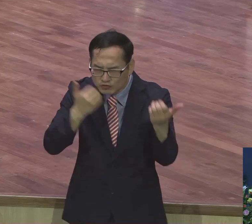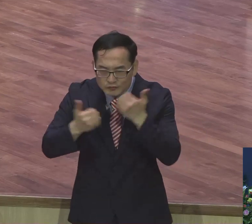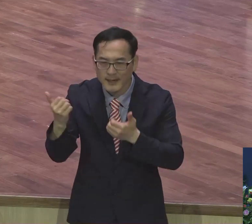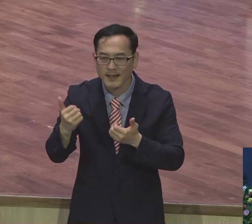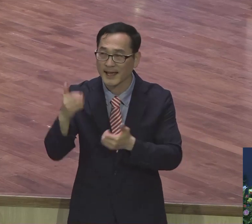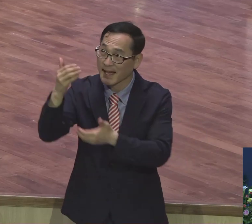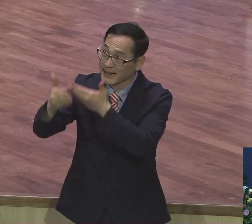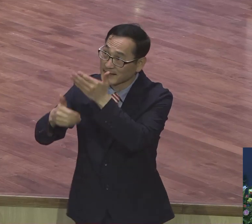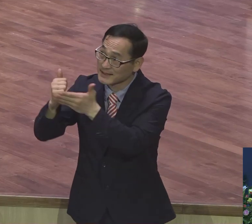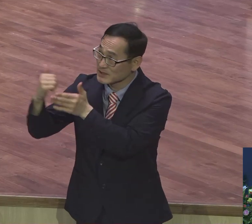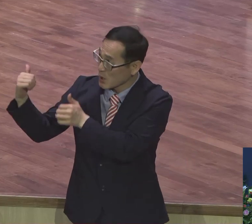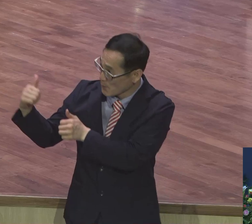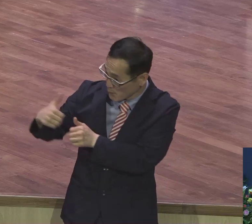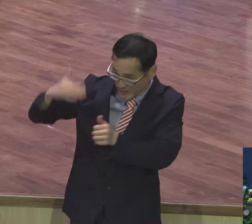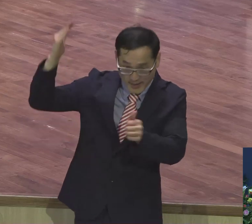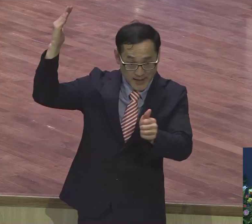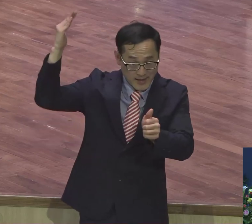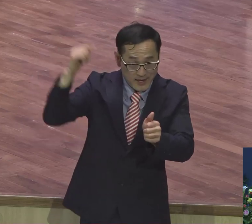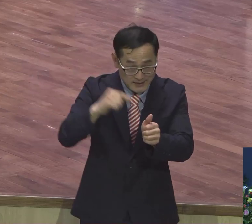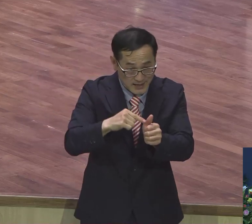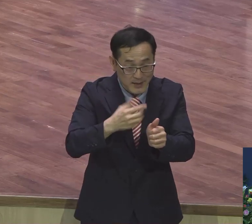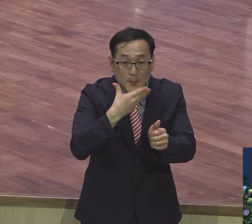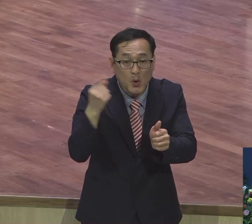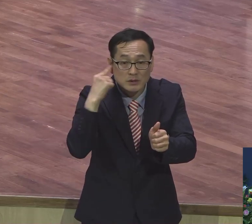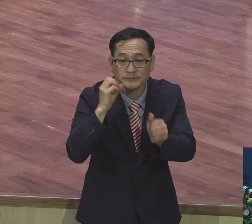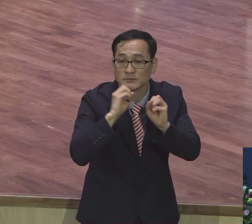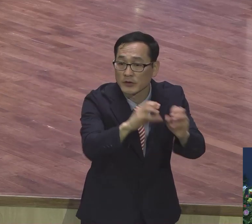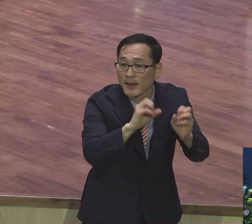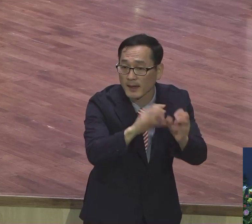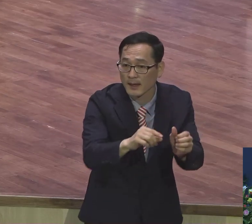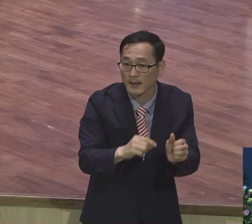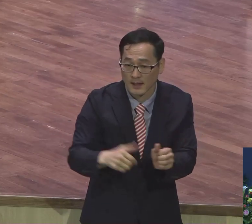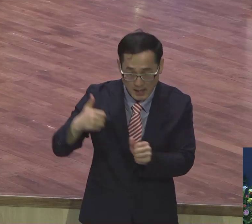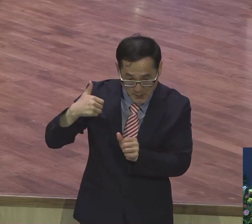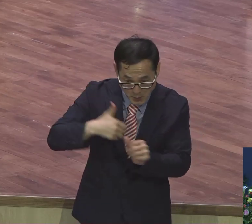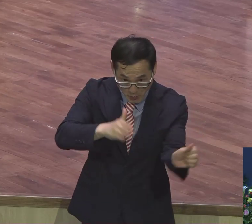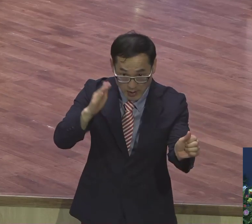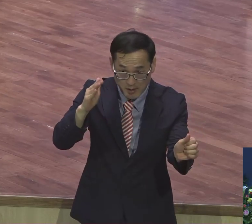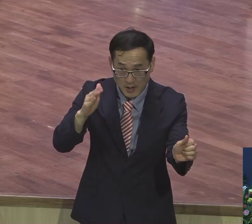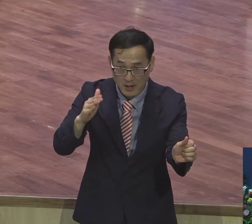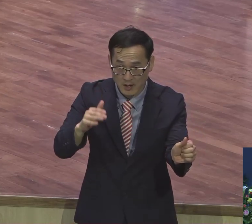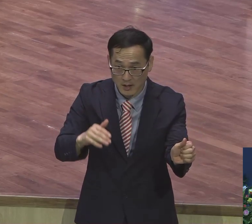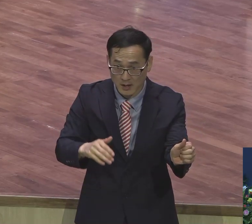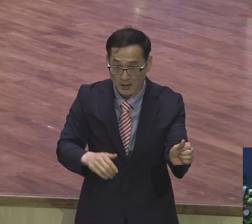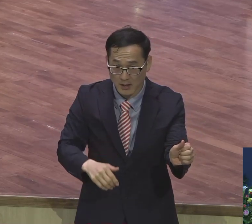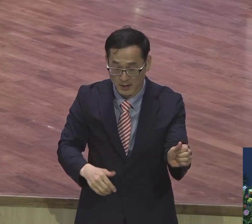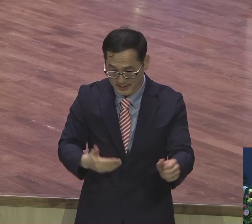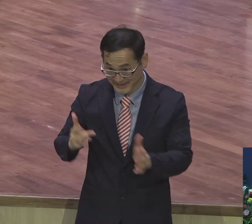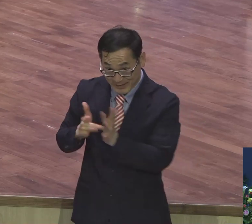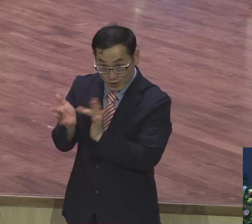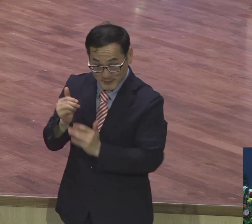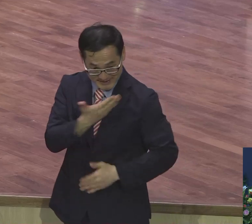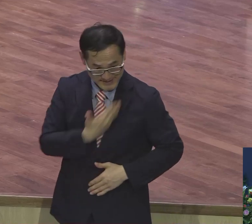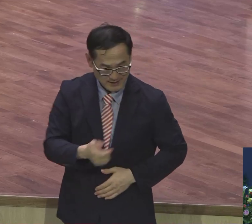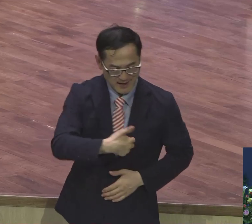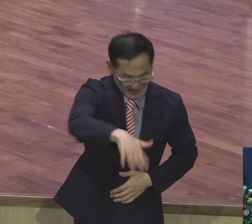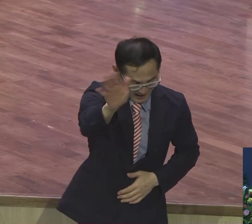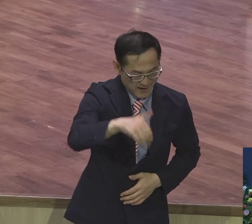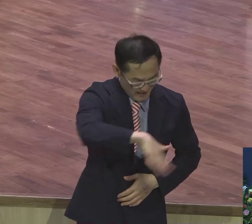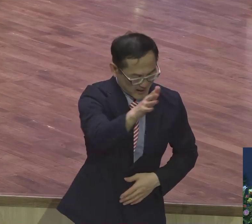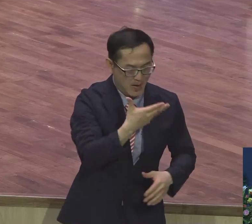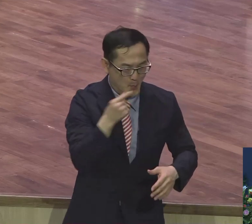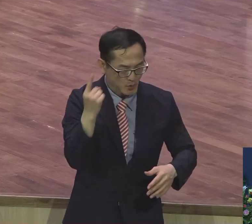하나님께서 보내야 가서 복음을 전하잖아요. 보내야 예수님이 제자들 보냈잖아요. 가라 그랬잖아요.